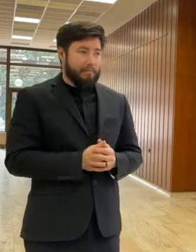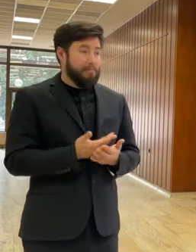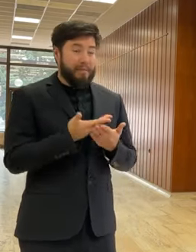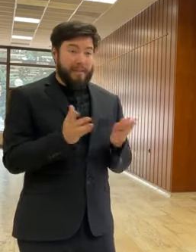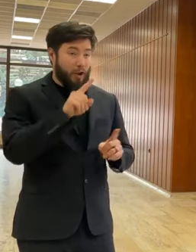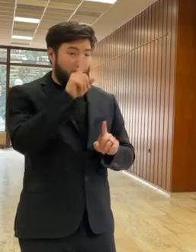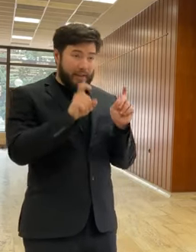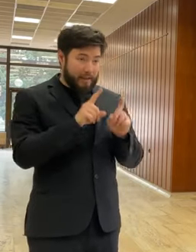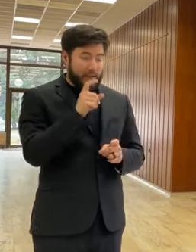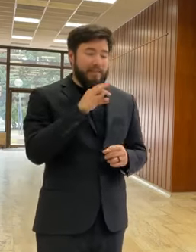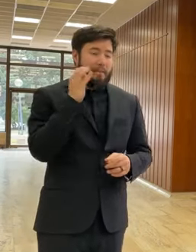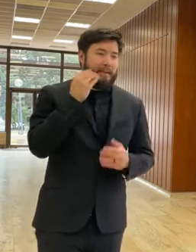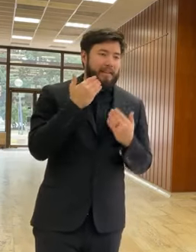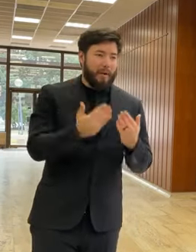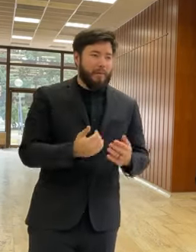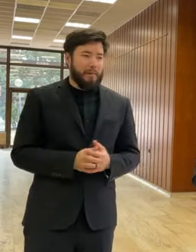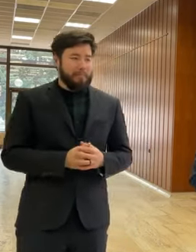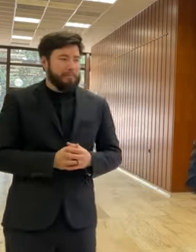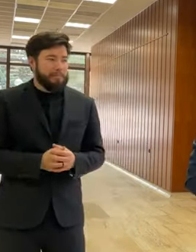nie sú žiadne ďalšie, neváležené. Ďakujeme.